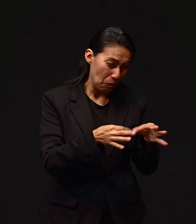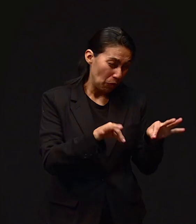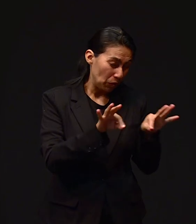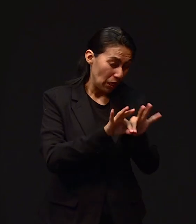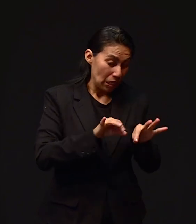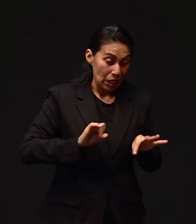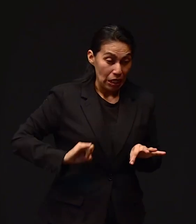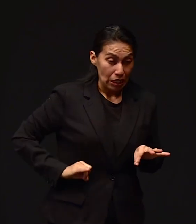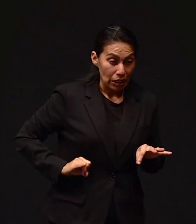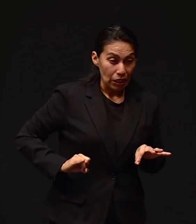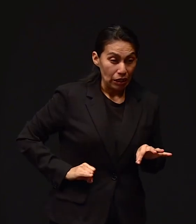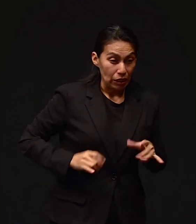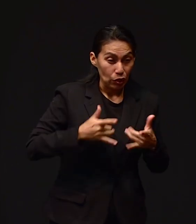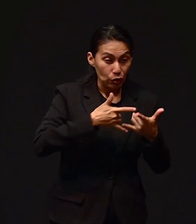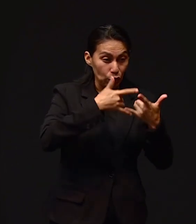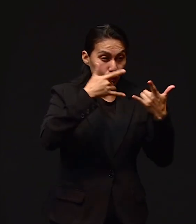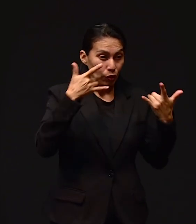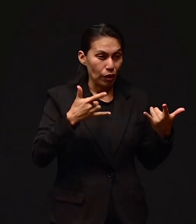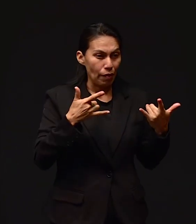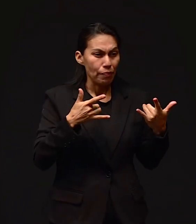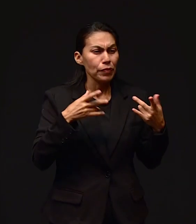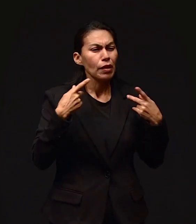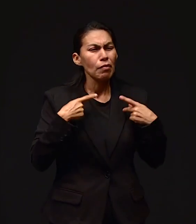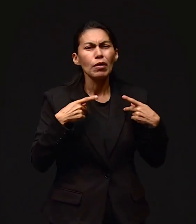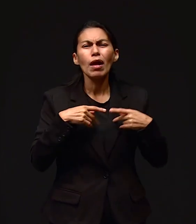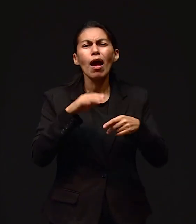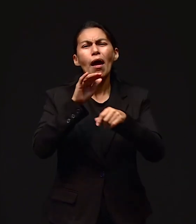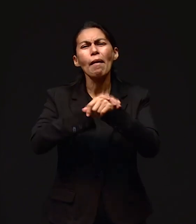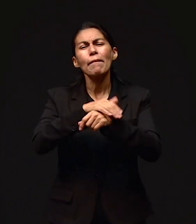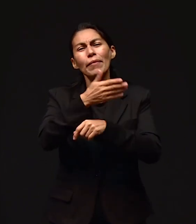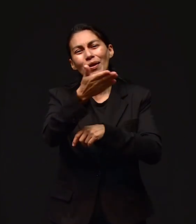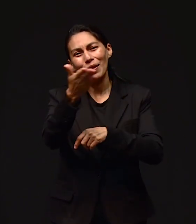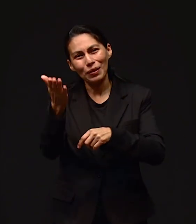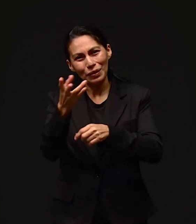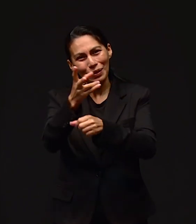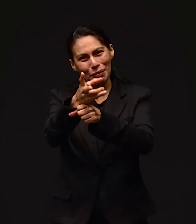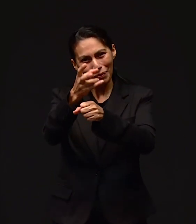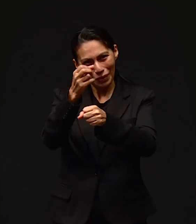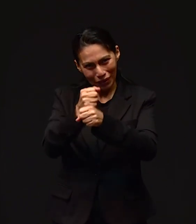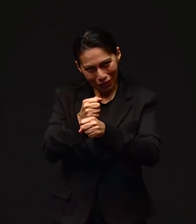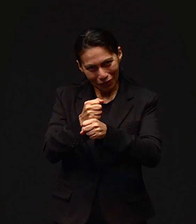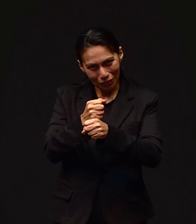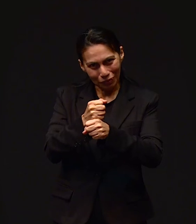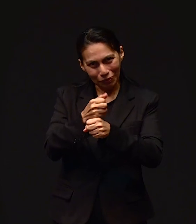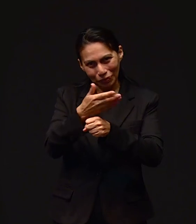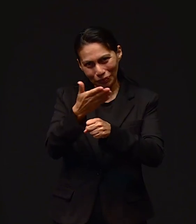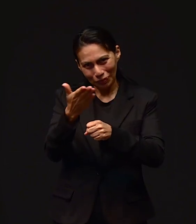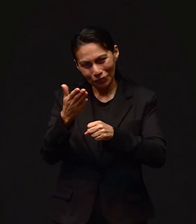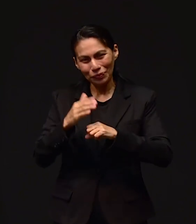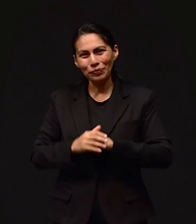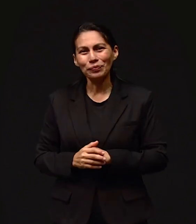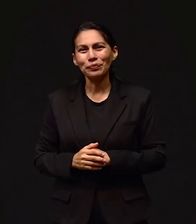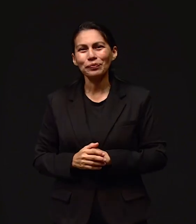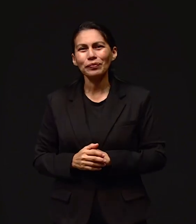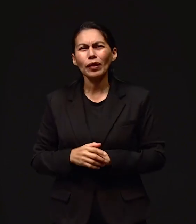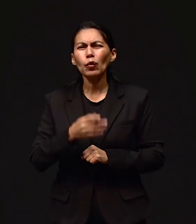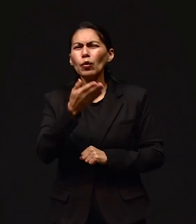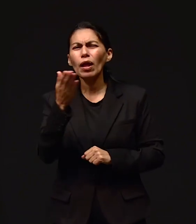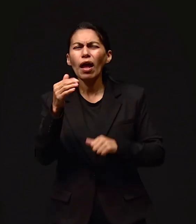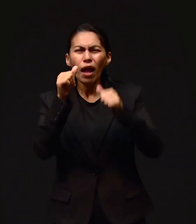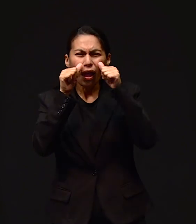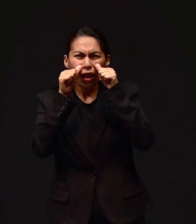esta importante, interesante historia, mientras invitamos a nuestros queridos televidentes y amigos que están